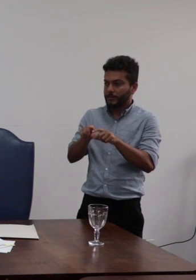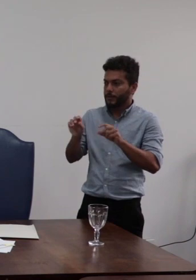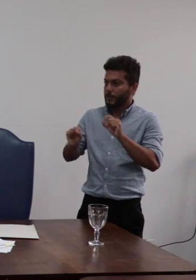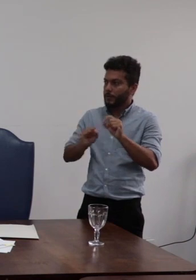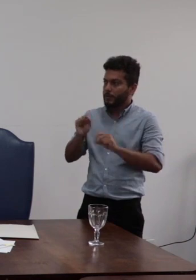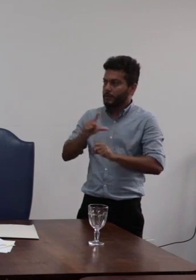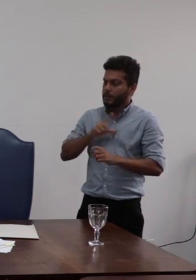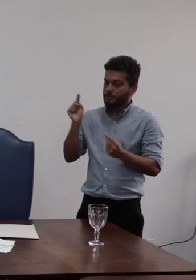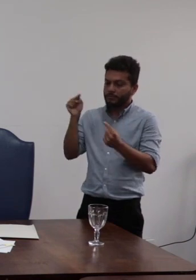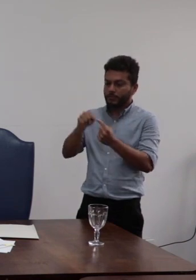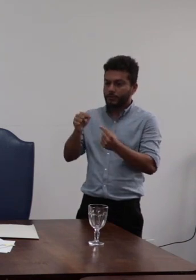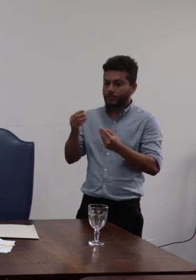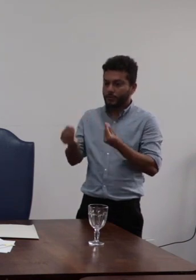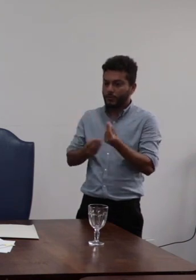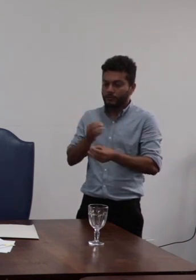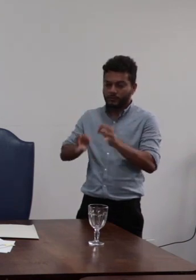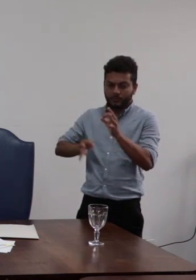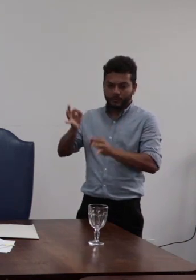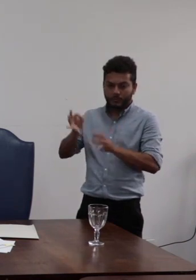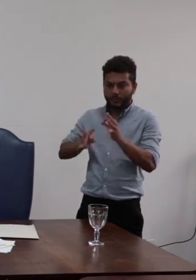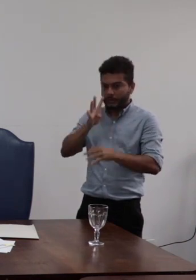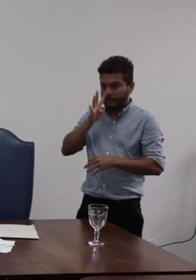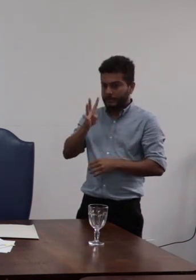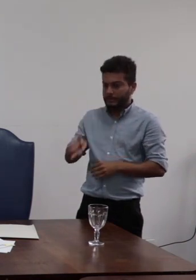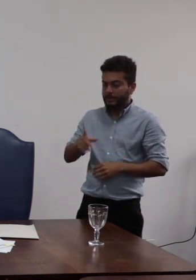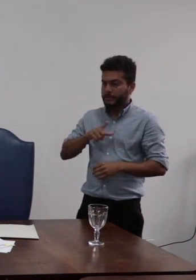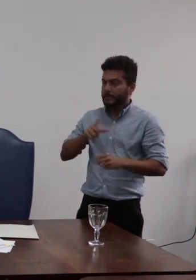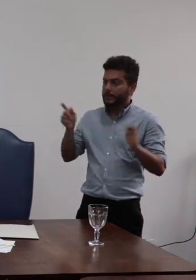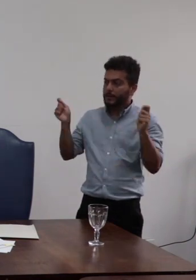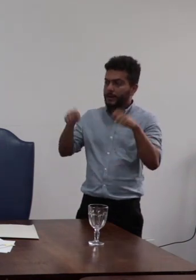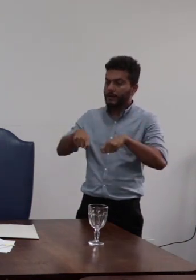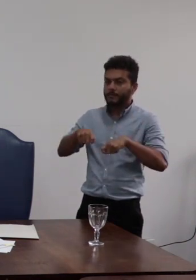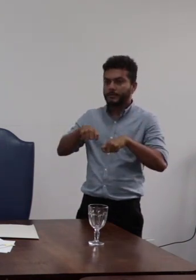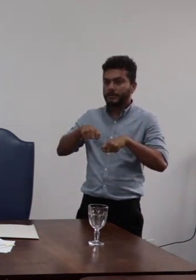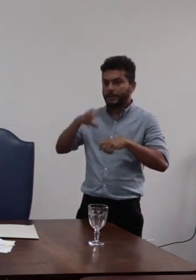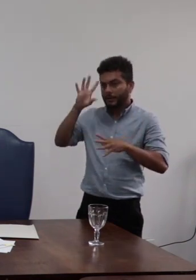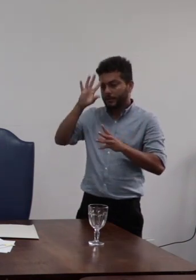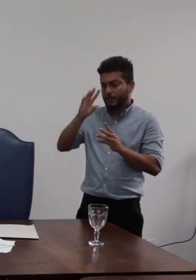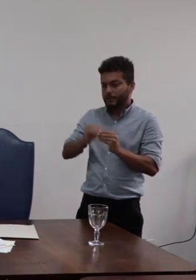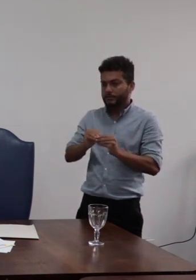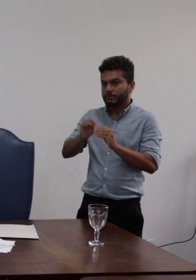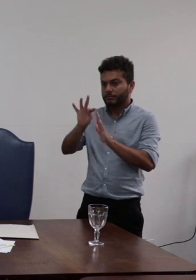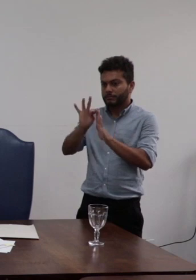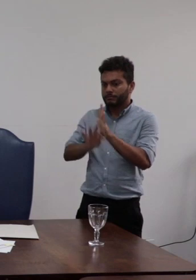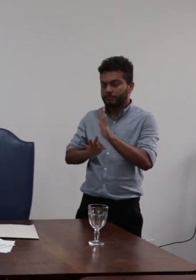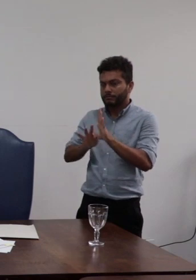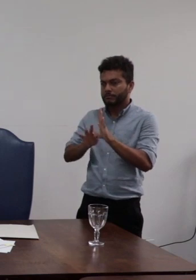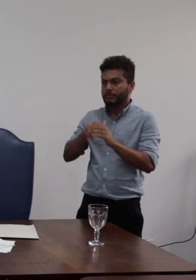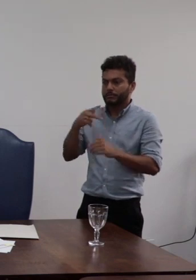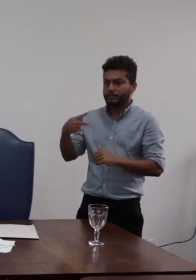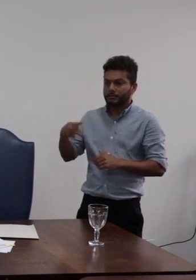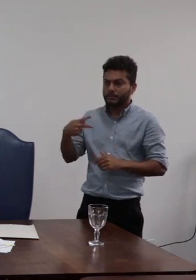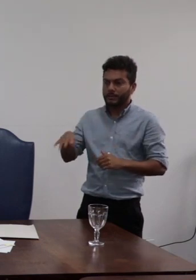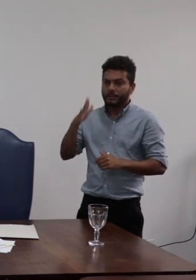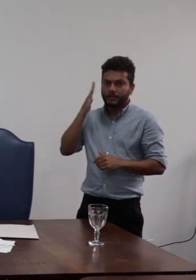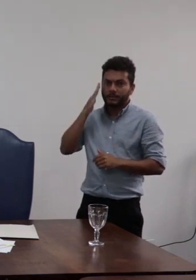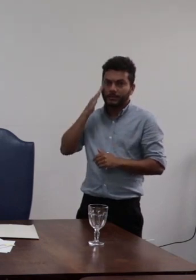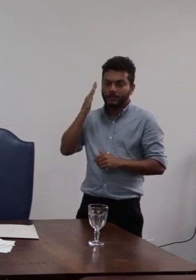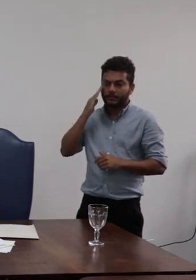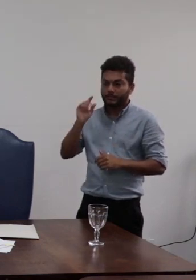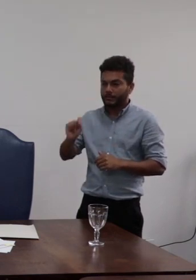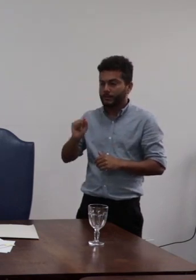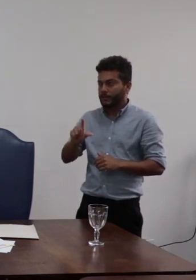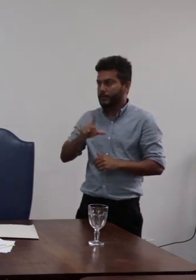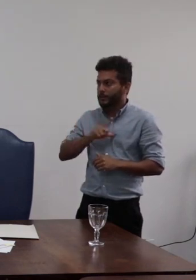subjugar de forma auspiciosa a capacidade de interpretação textual da servidora sabemos que por si só tal